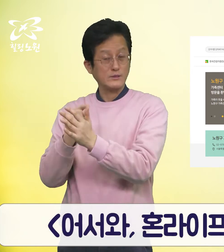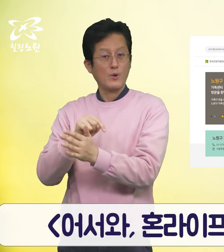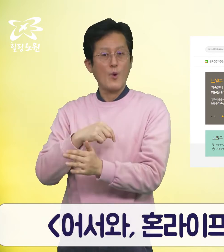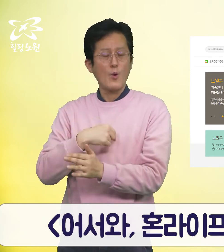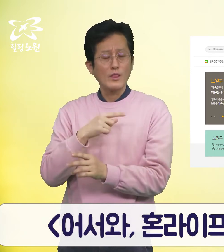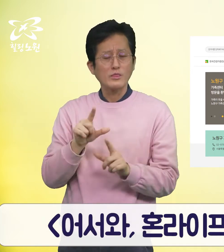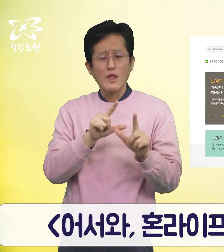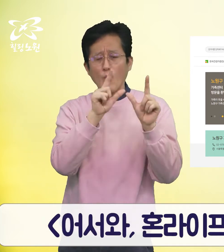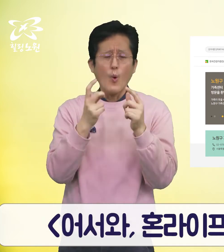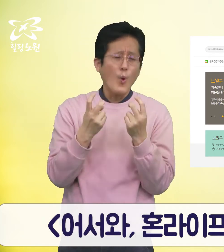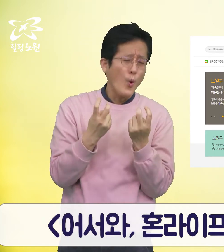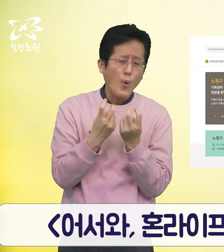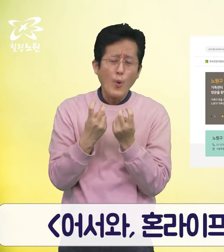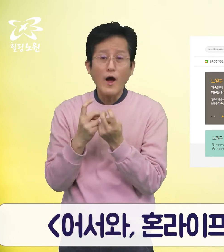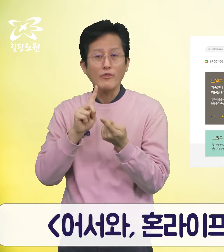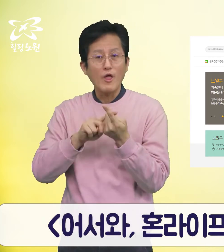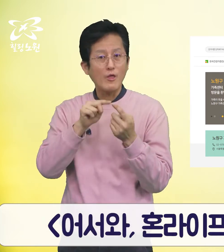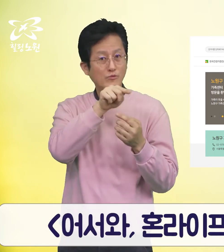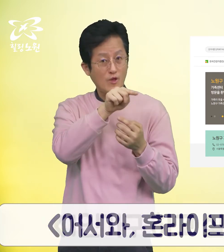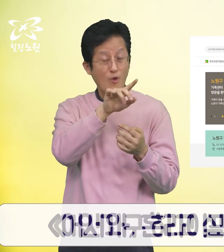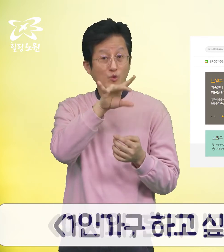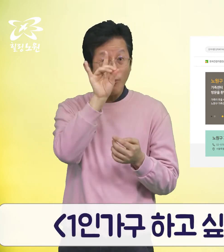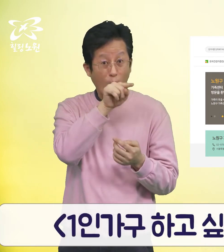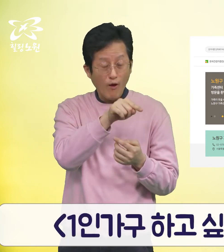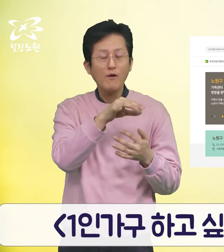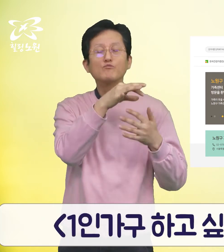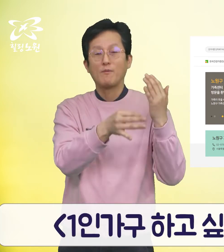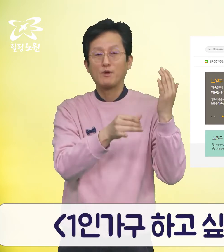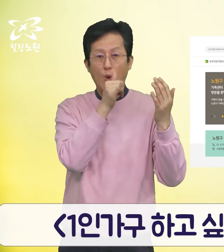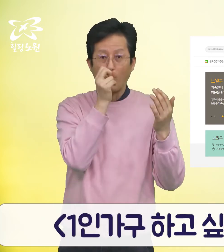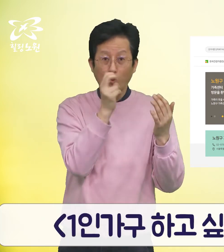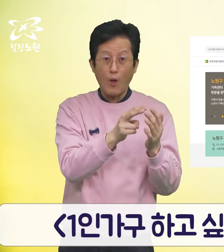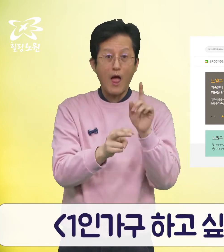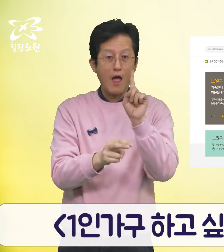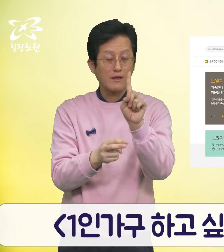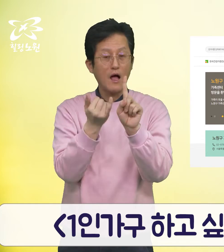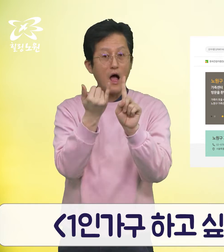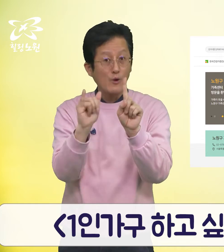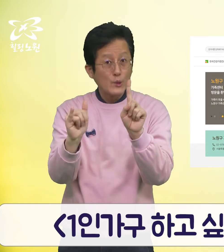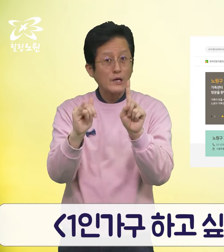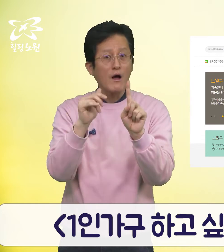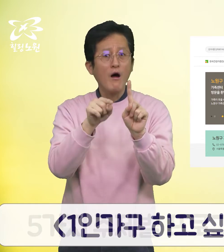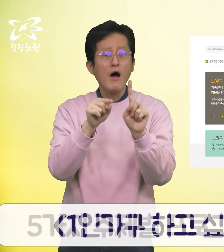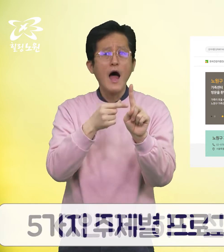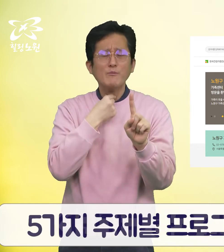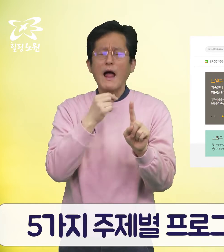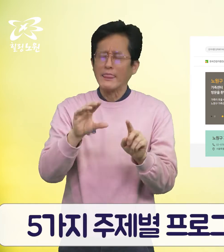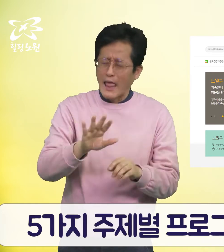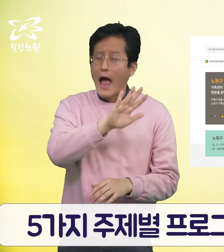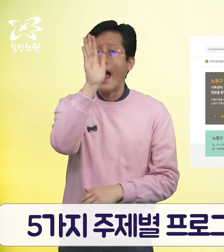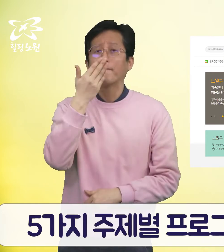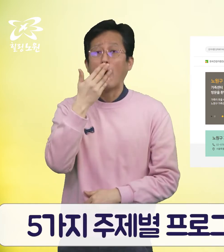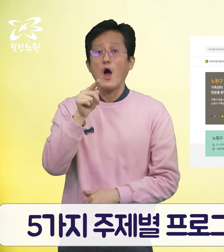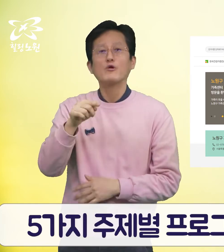혼라이프는 처음이지 1인 가구 하고 싶은 거 다 해 등 5가지 주제별